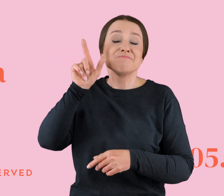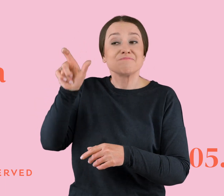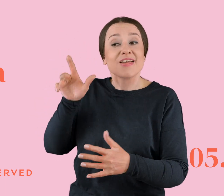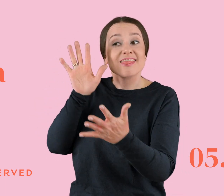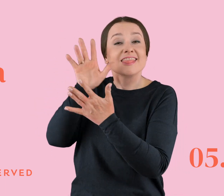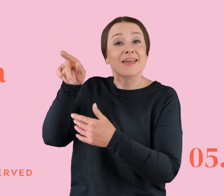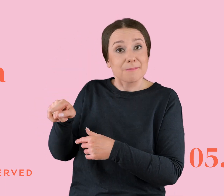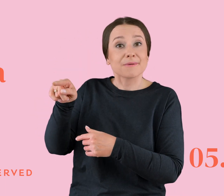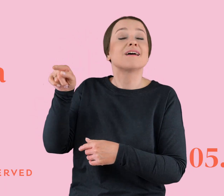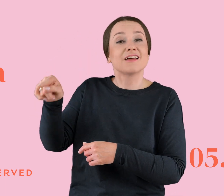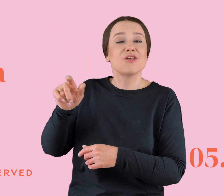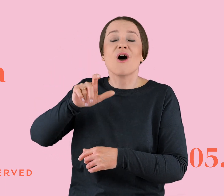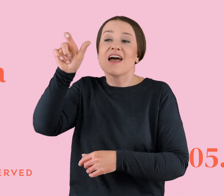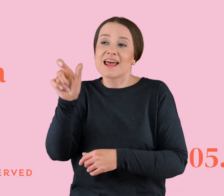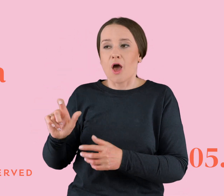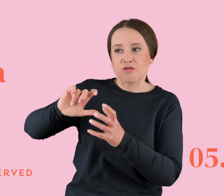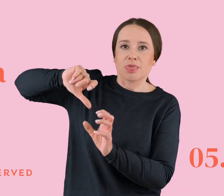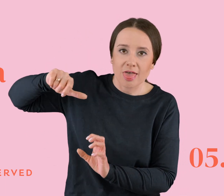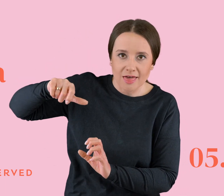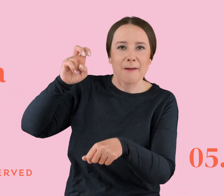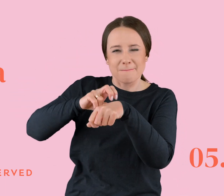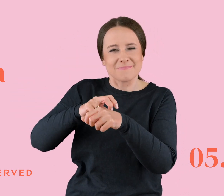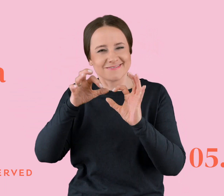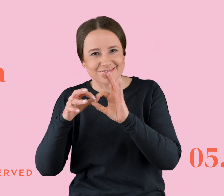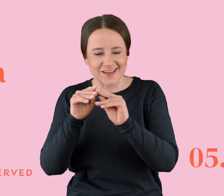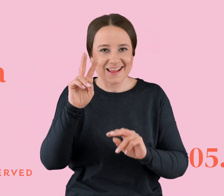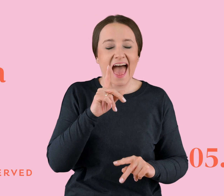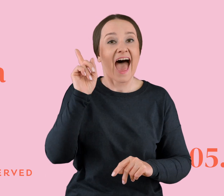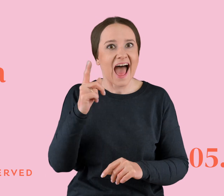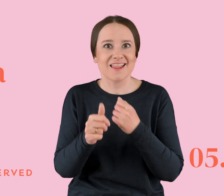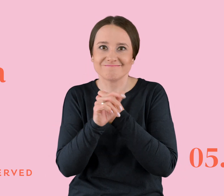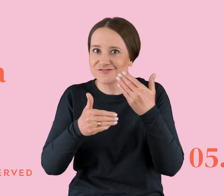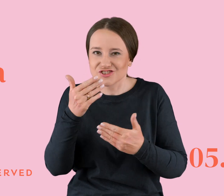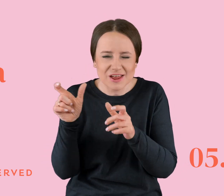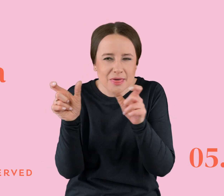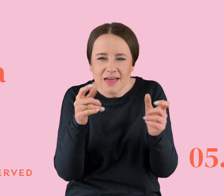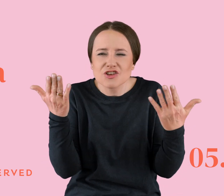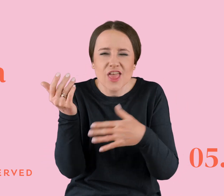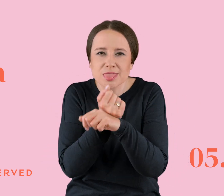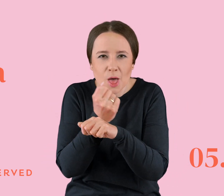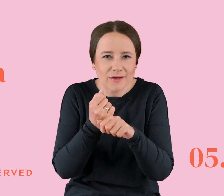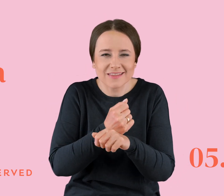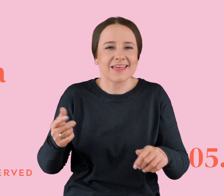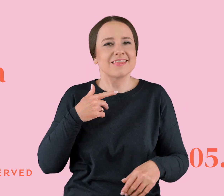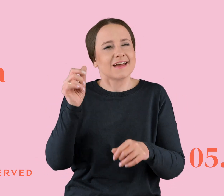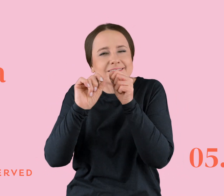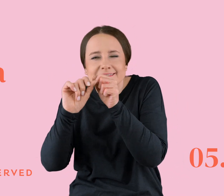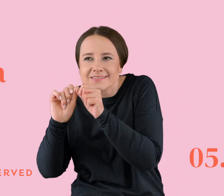medycznie, jak widać. Ale życzę Wam, żeby Wasze detektory wykrywania toksyn były stale na takim stand-by